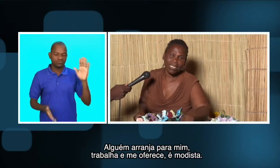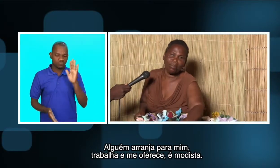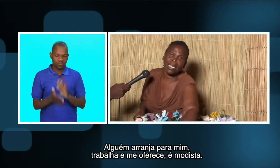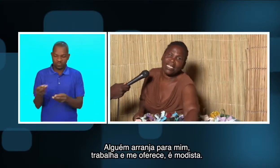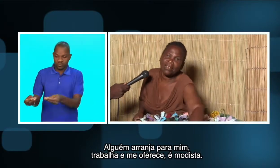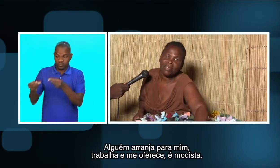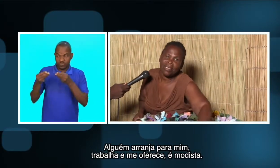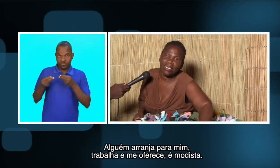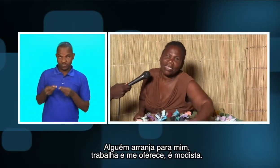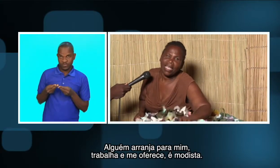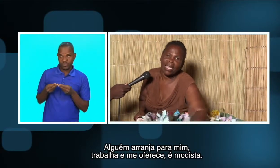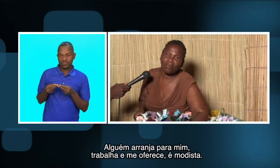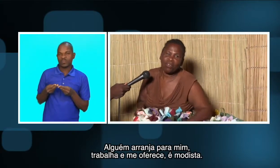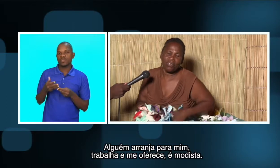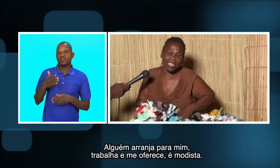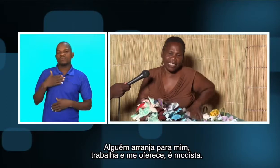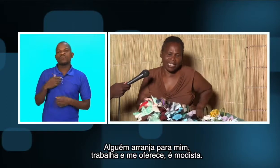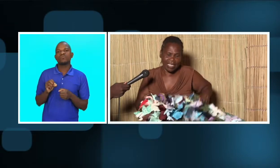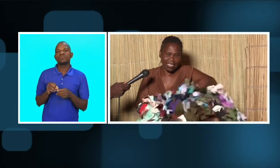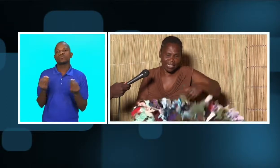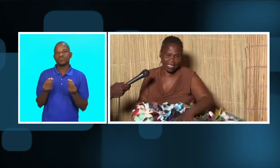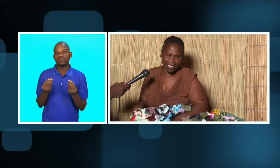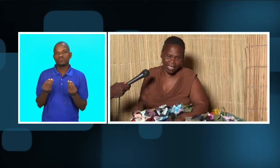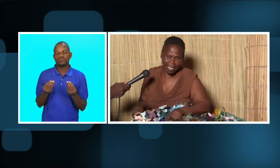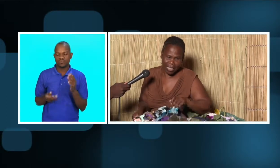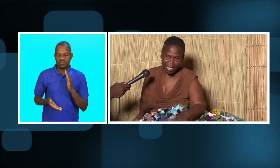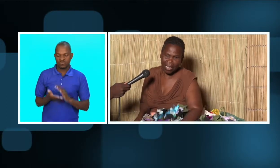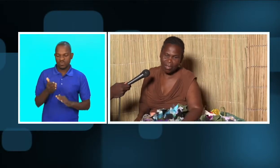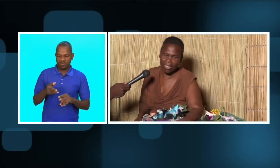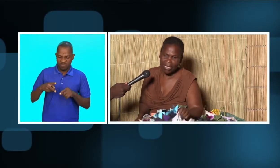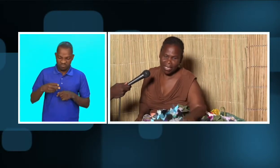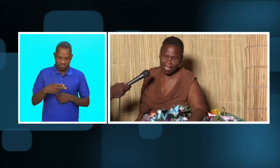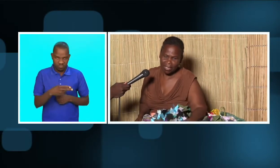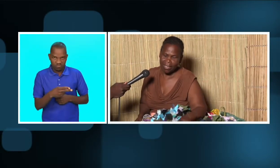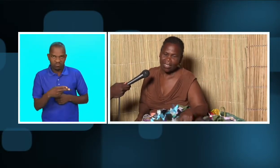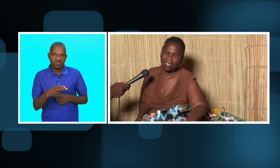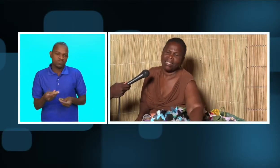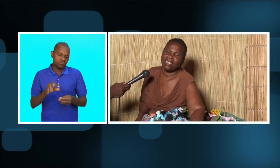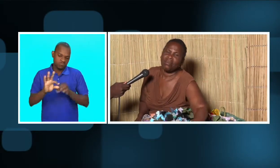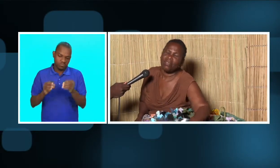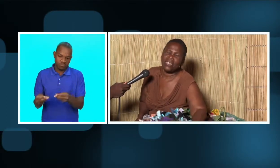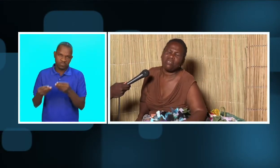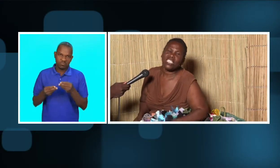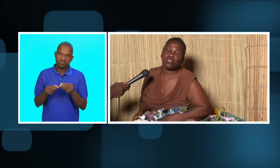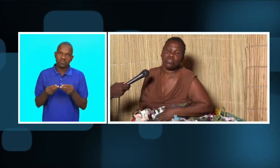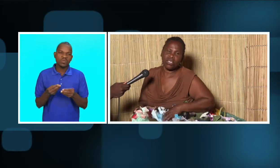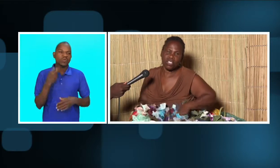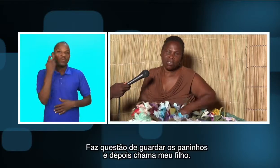trabalha. Ela me oferece, ela é modista, me oferece, faz tudo, questão de